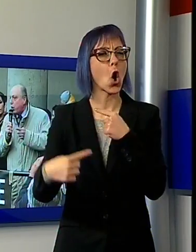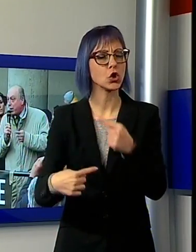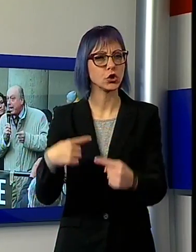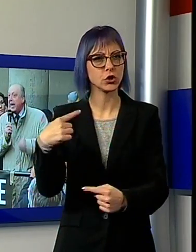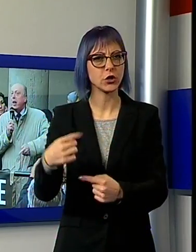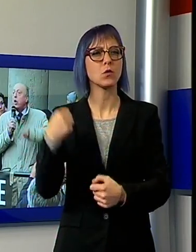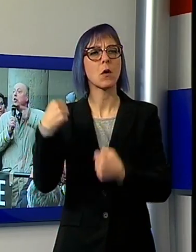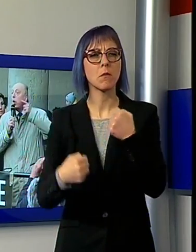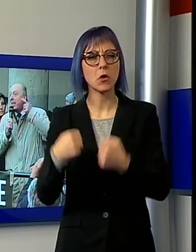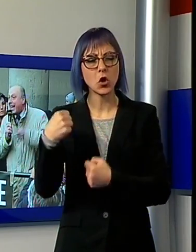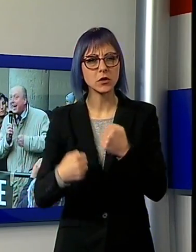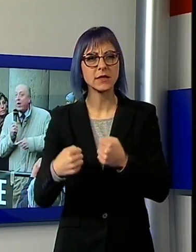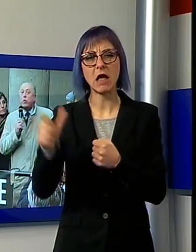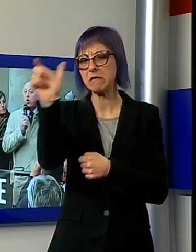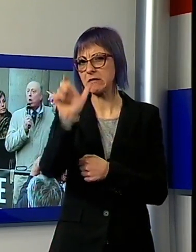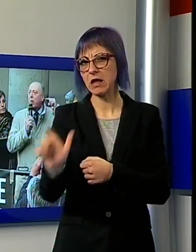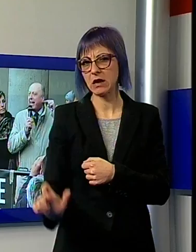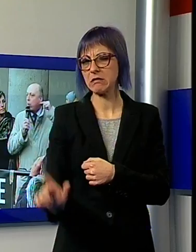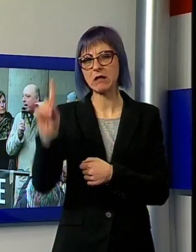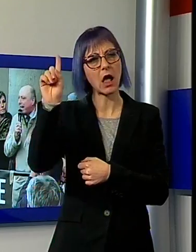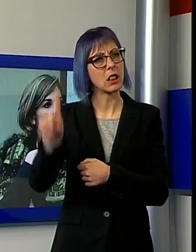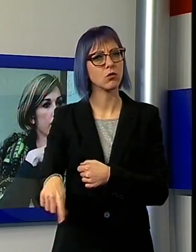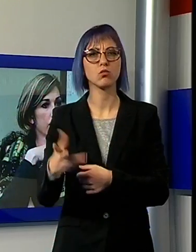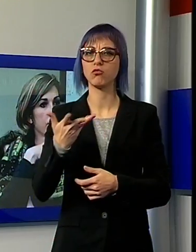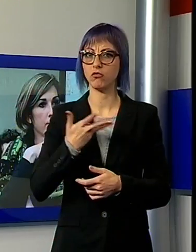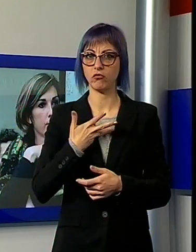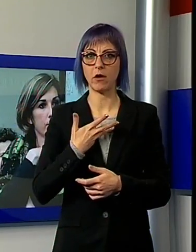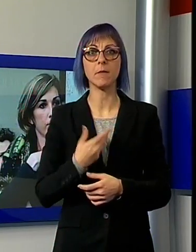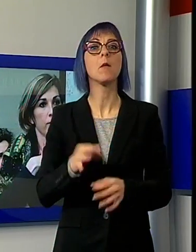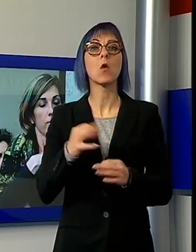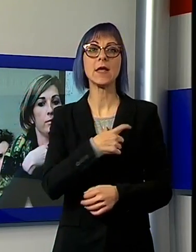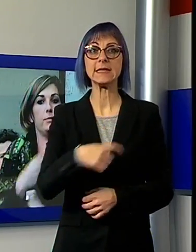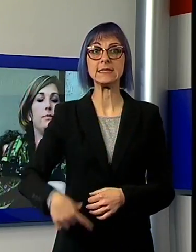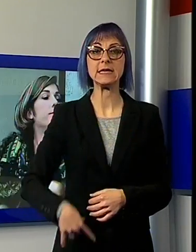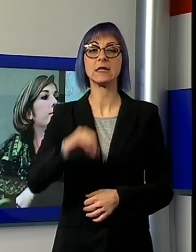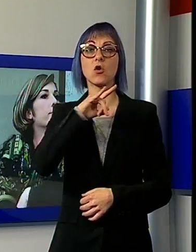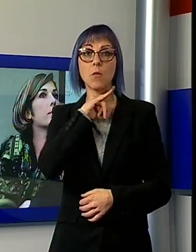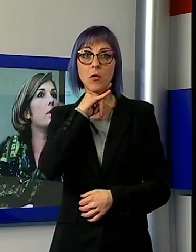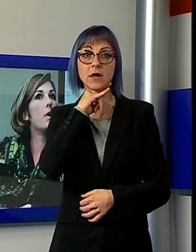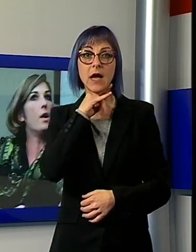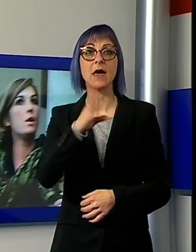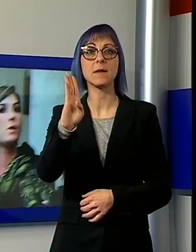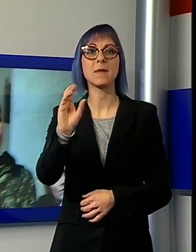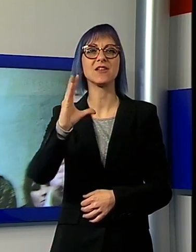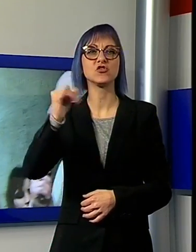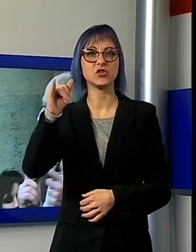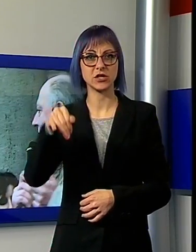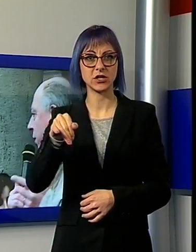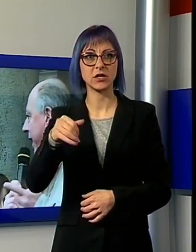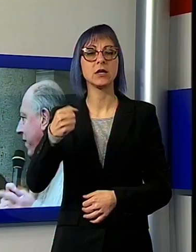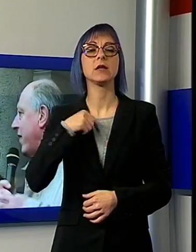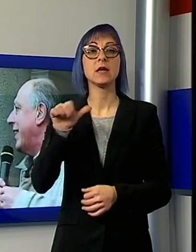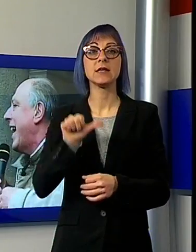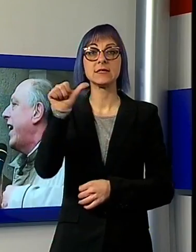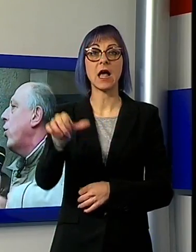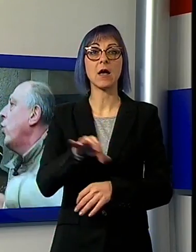programma in queste ore in tutta Italia. Il sindaco di Porcari, Alberto Baccini, ha organizzato un presidio per le ore 11 di